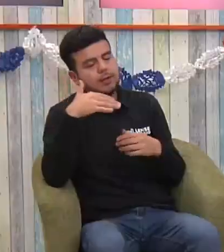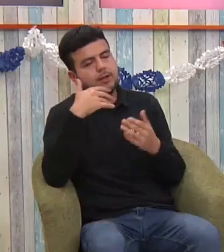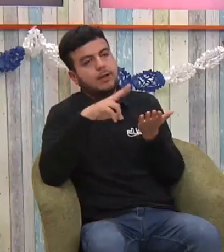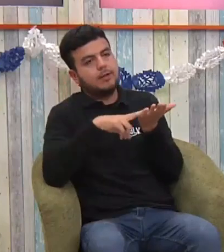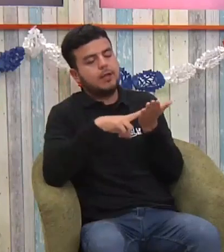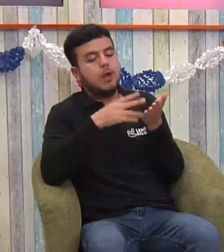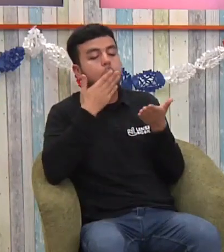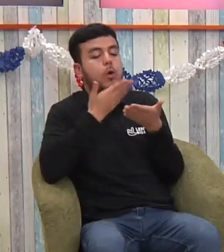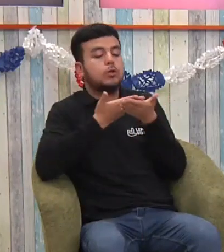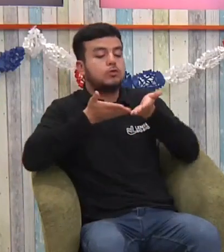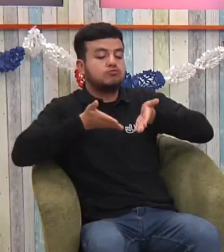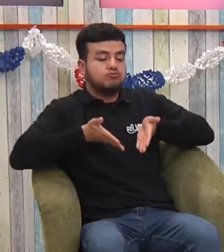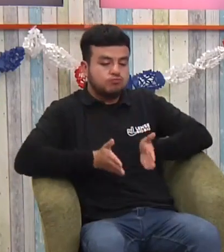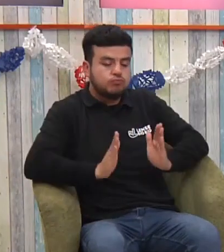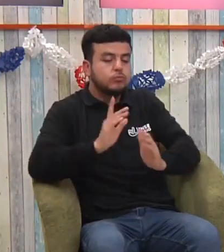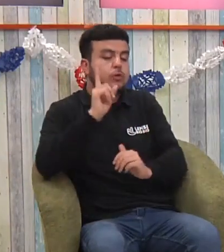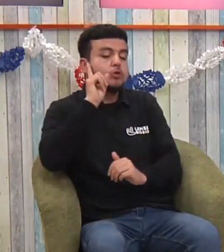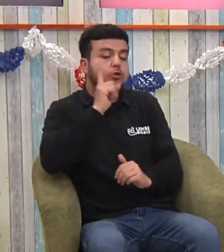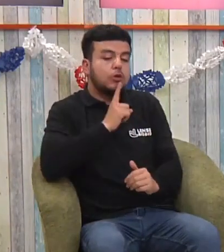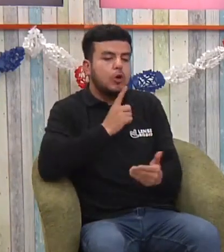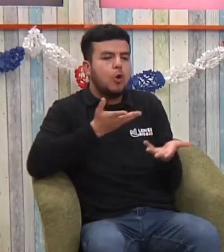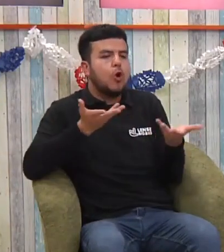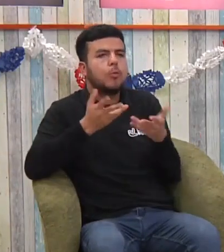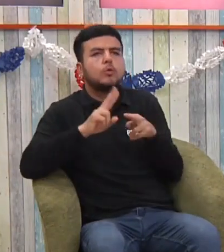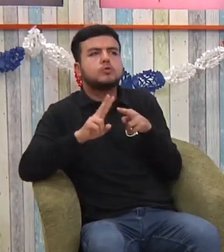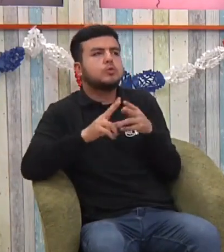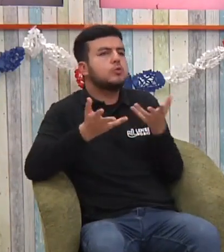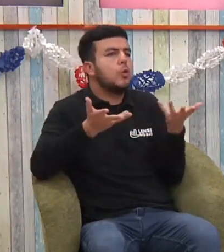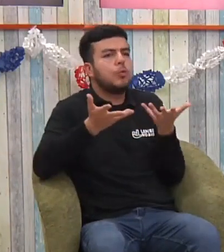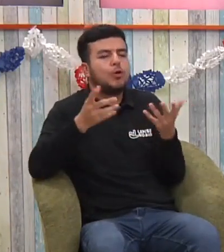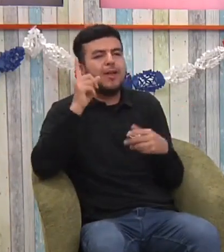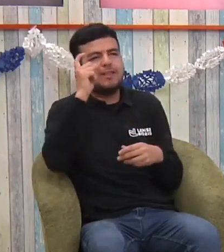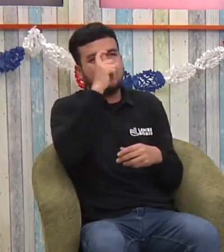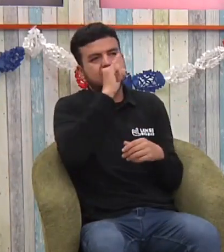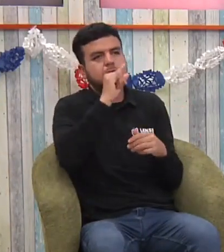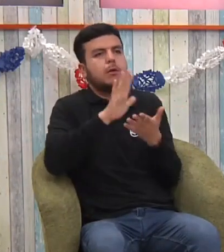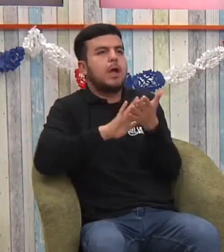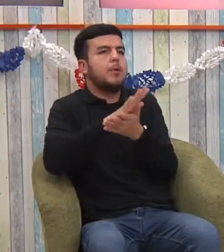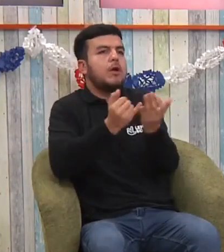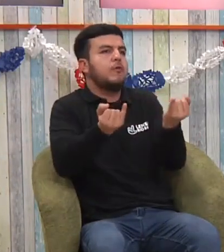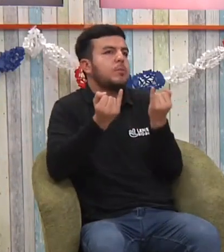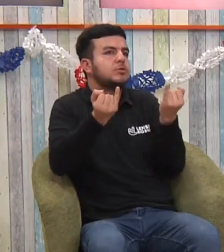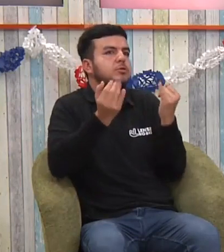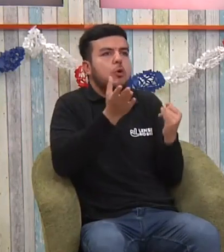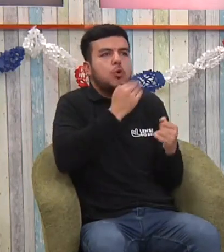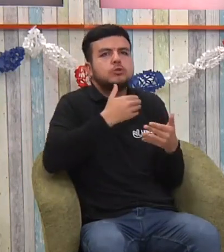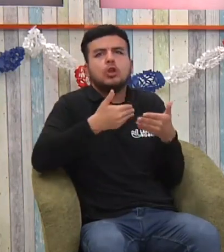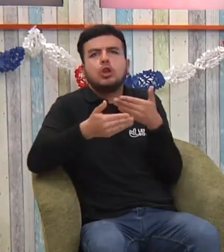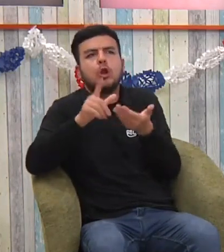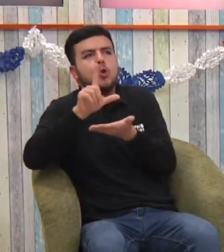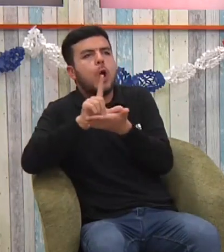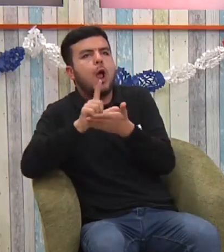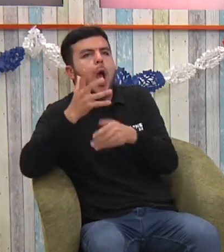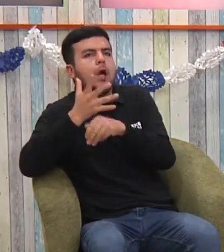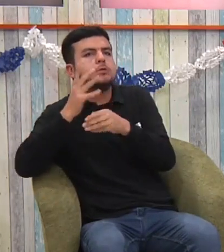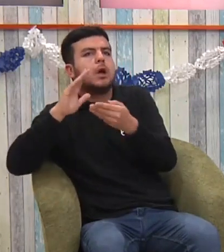Sí, es importante lo que mencionas. Y hoy día, y eso de la base de que muchas veces nace una persona que es una persona